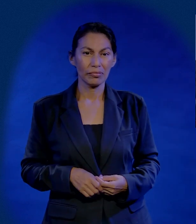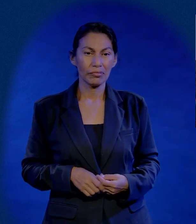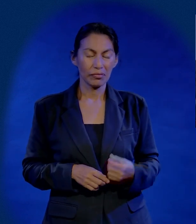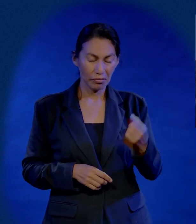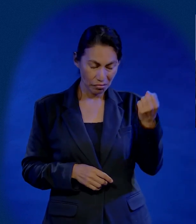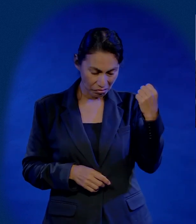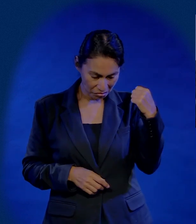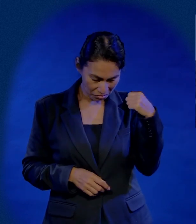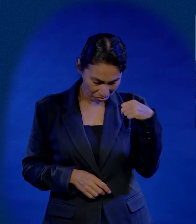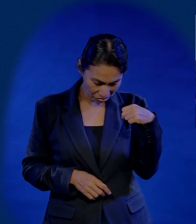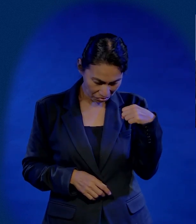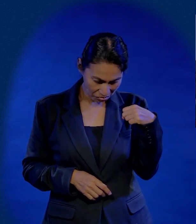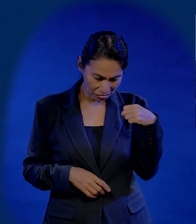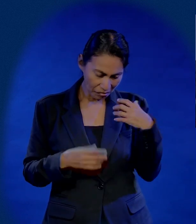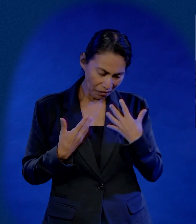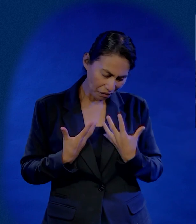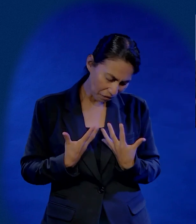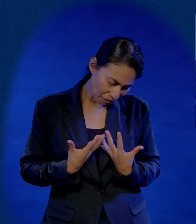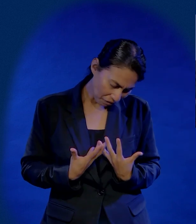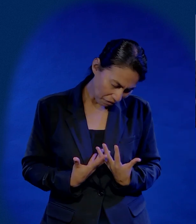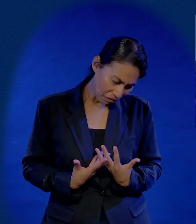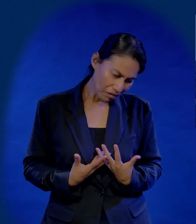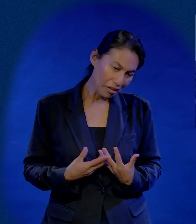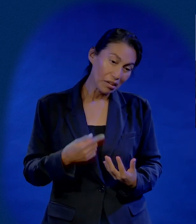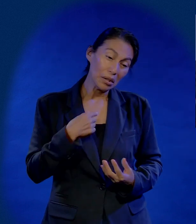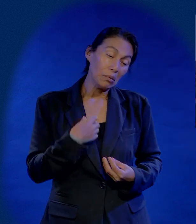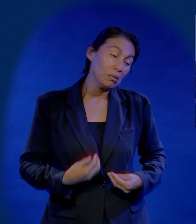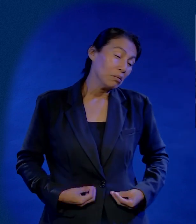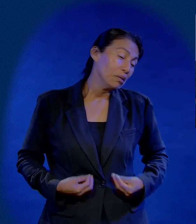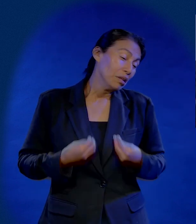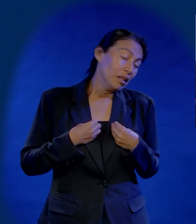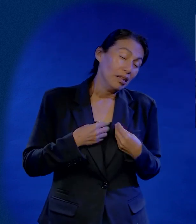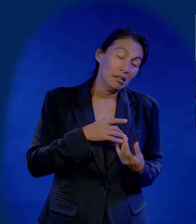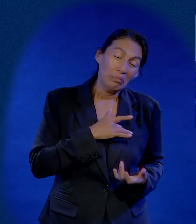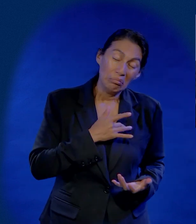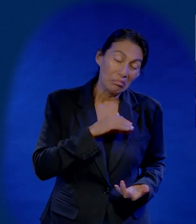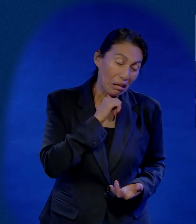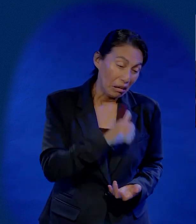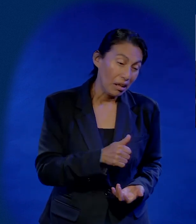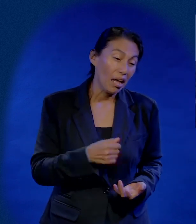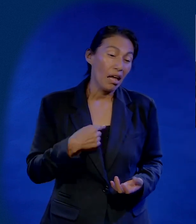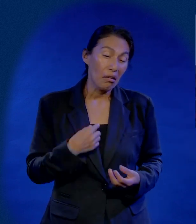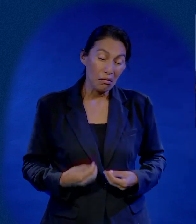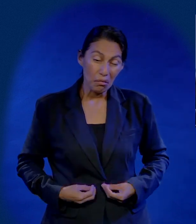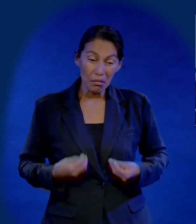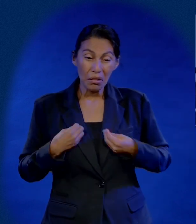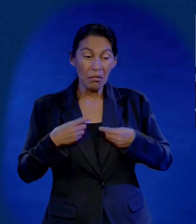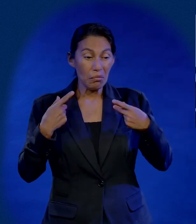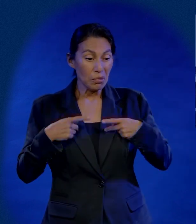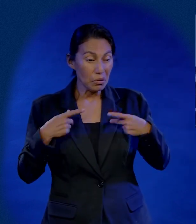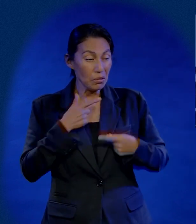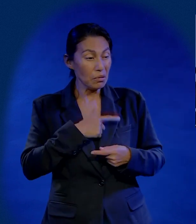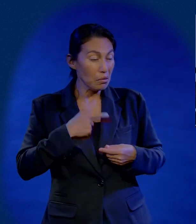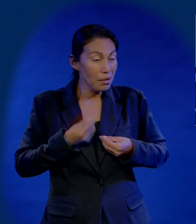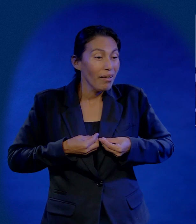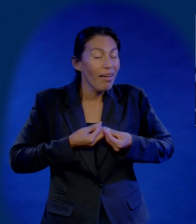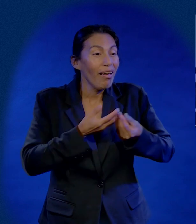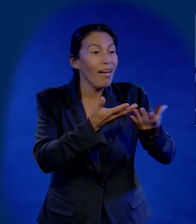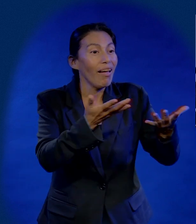la mirada. Y yo decía, pero ¿por qué está usted tan deprimida? Y entonces dijo algo bien interesante. No, es que mi vida no tiene sentido. Yo